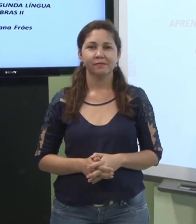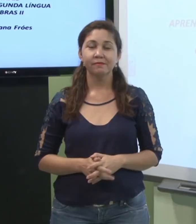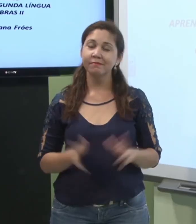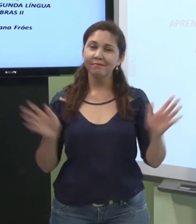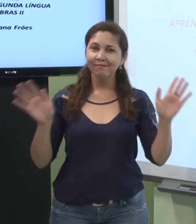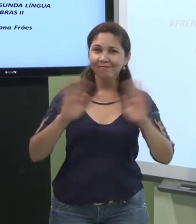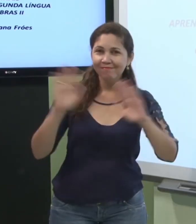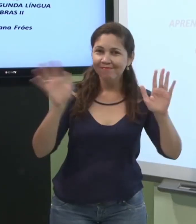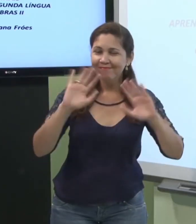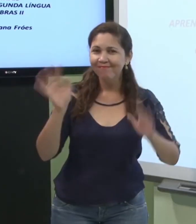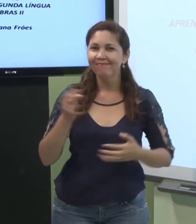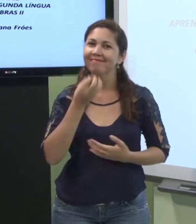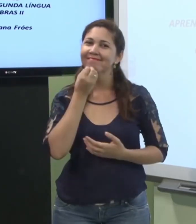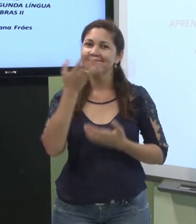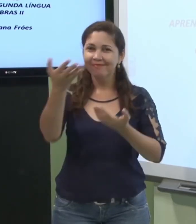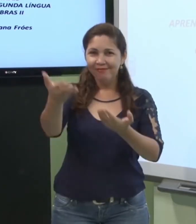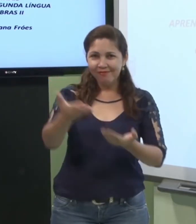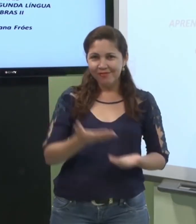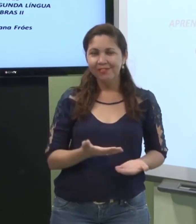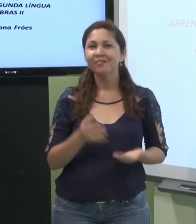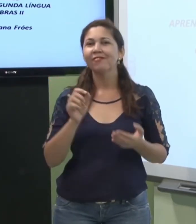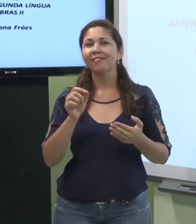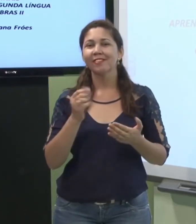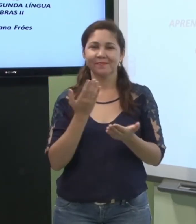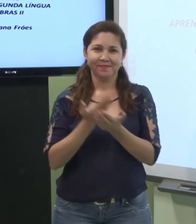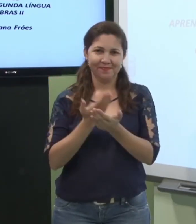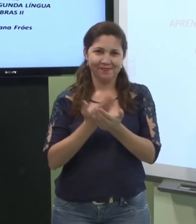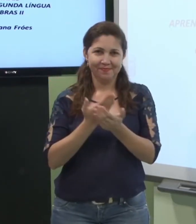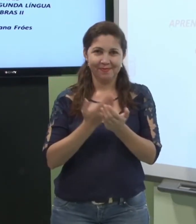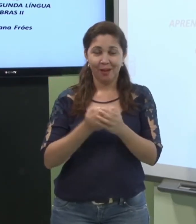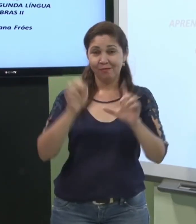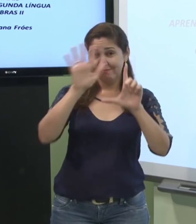Oi, bem-vindos à nossa quarta videoaula.